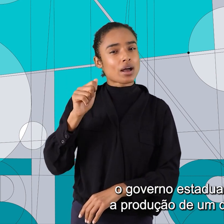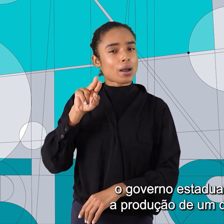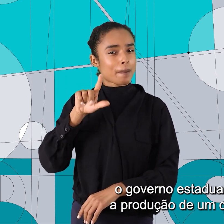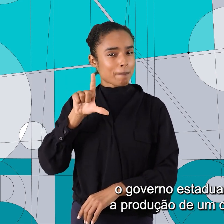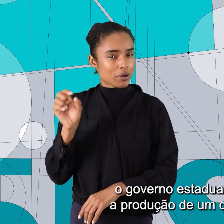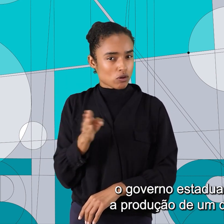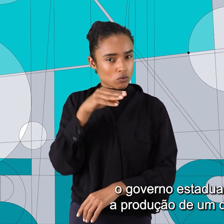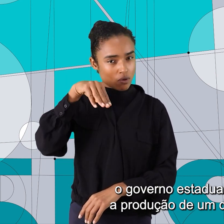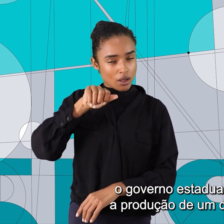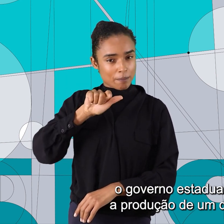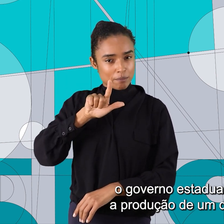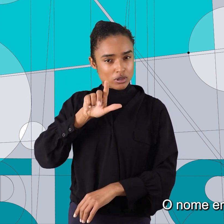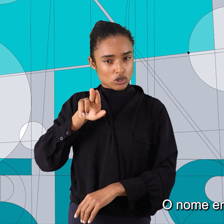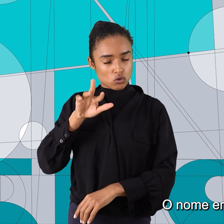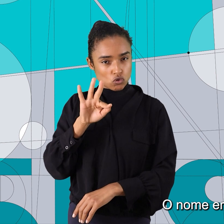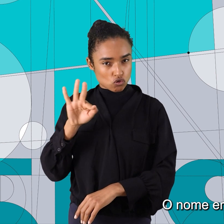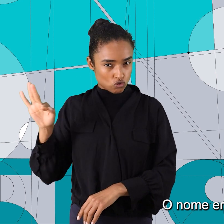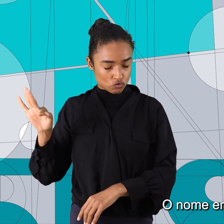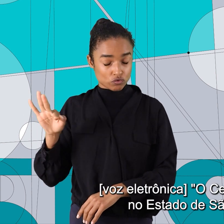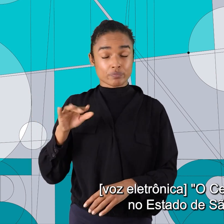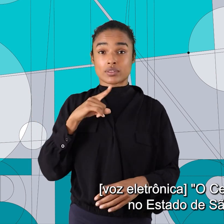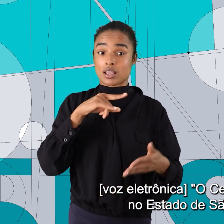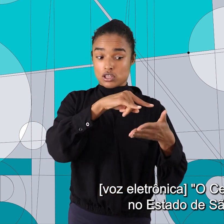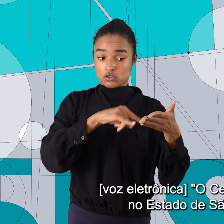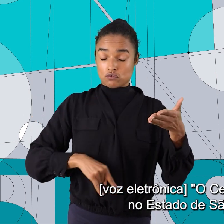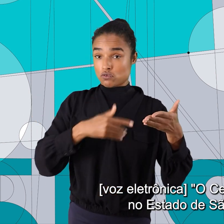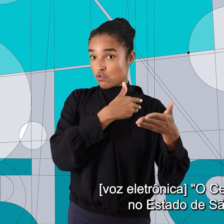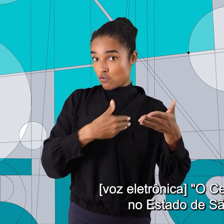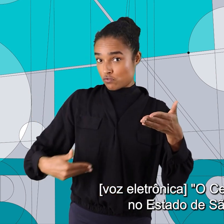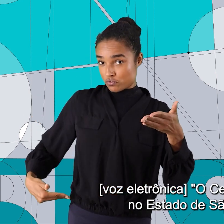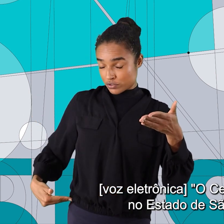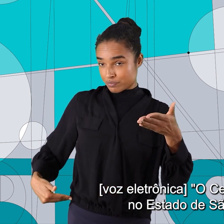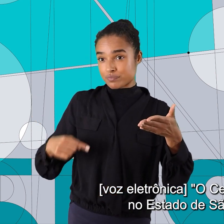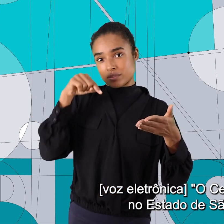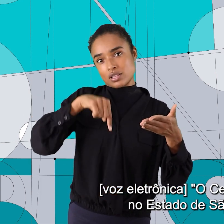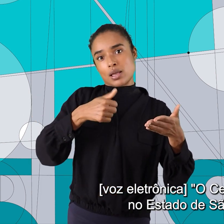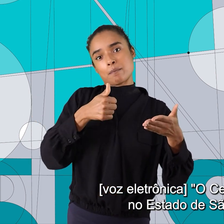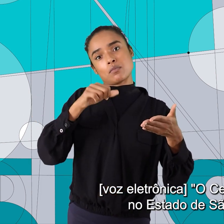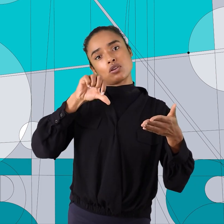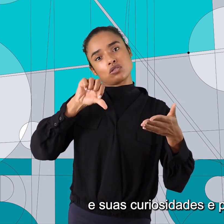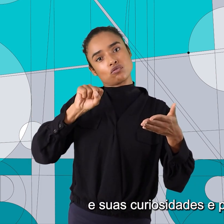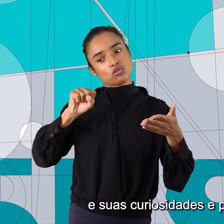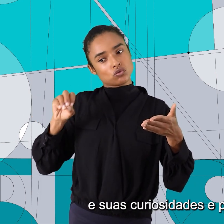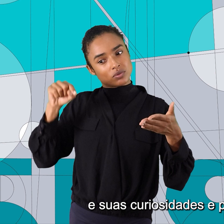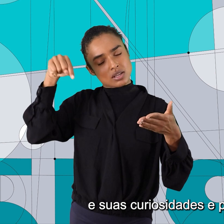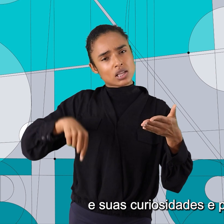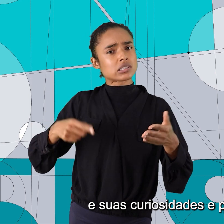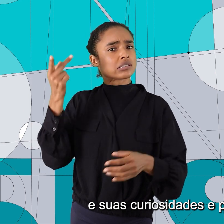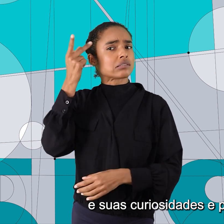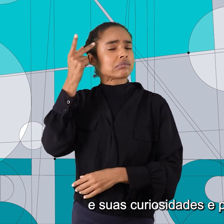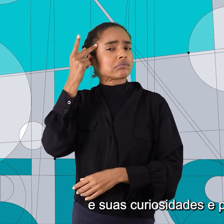de um documento. O nome era O censo de 1980 no Estado de São Paulo e suas